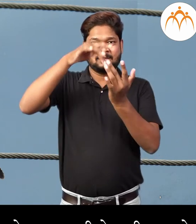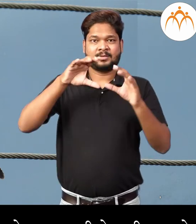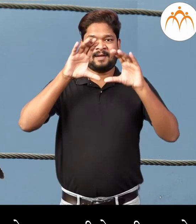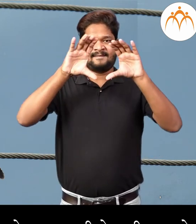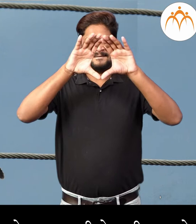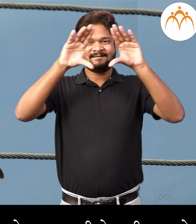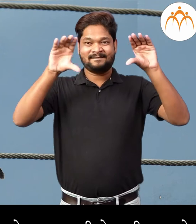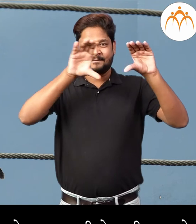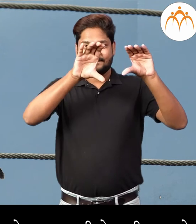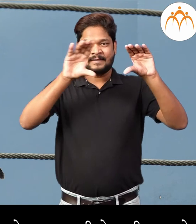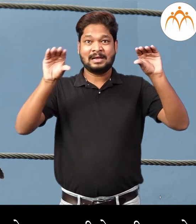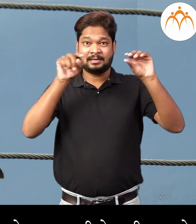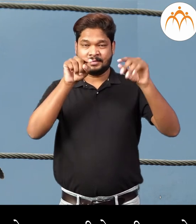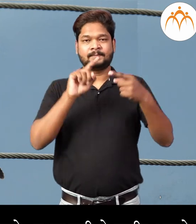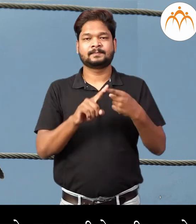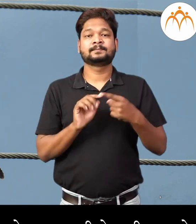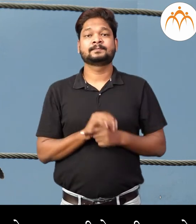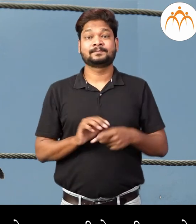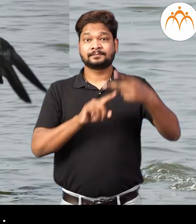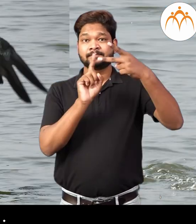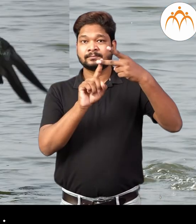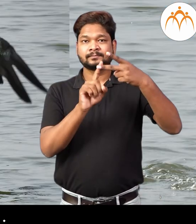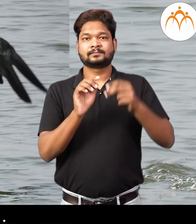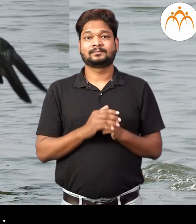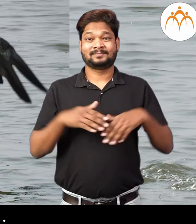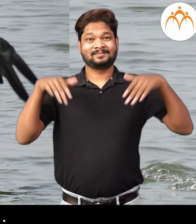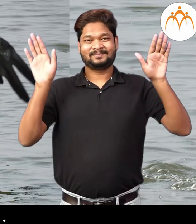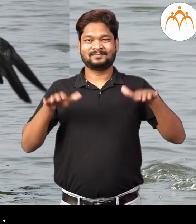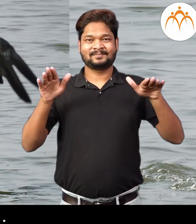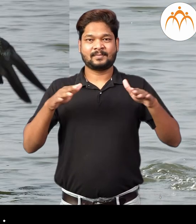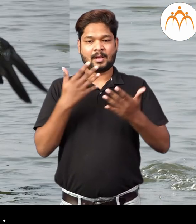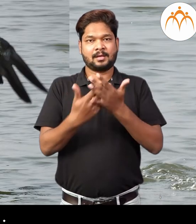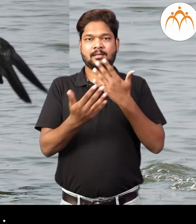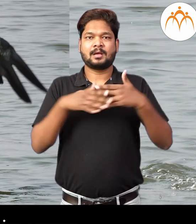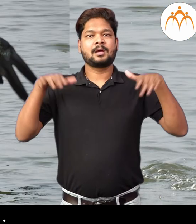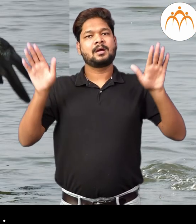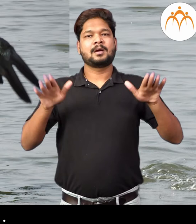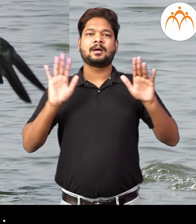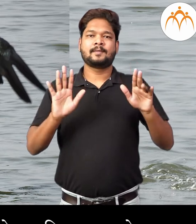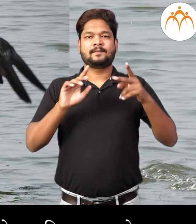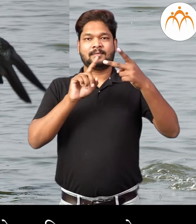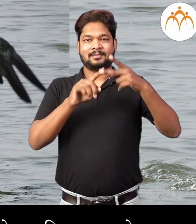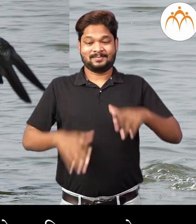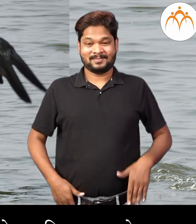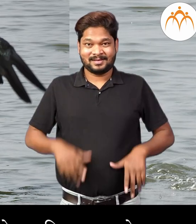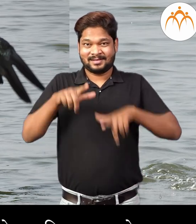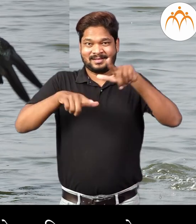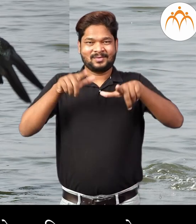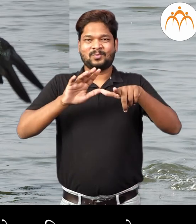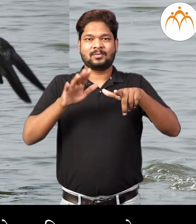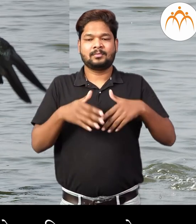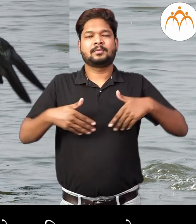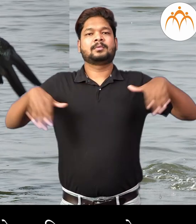मध्य भागी ते फूगीर अस्ते 2. पक्षानना उड़न्या साथी पंख अस्तात त्यांचे पंख